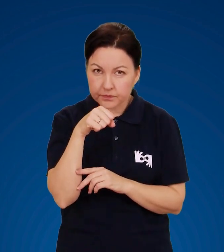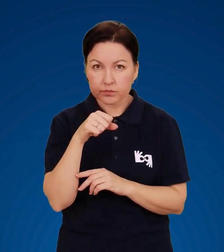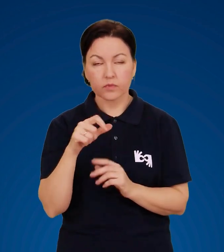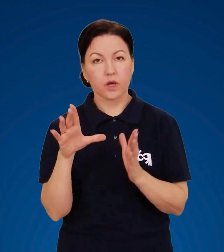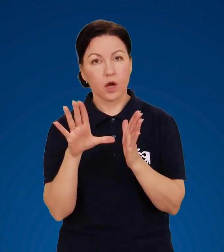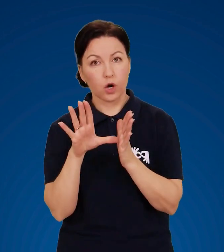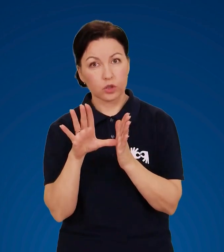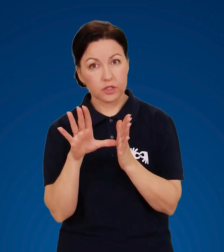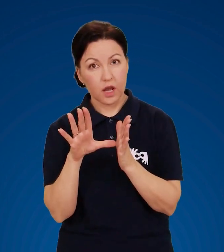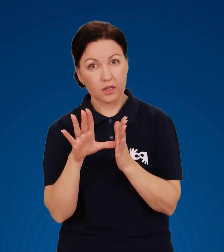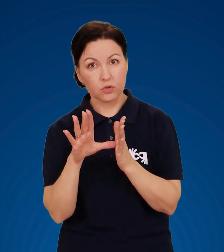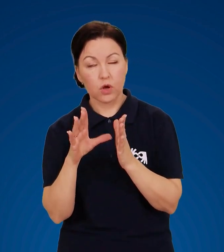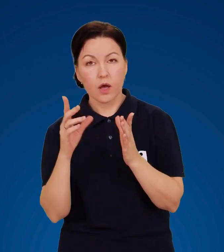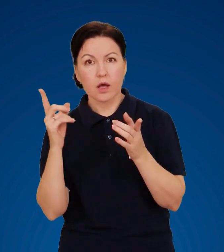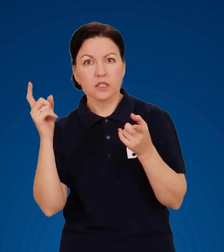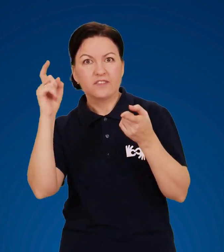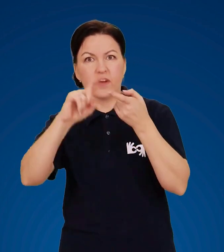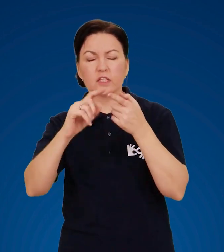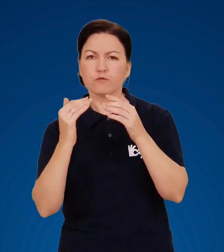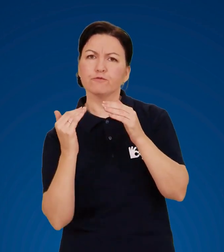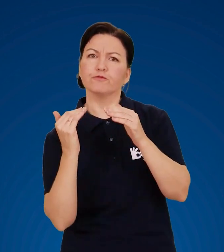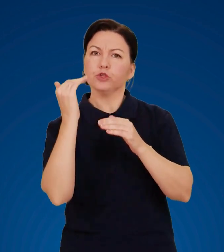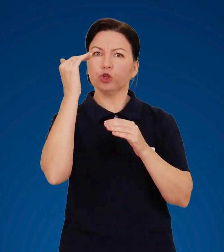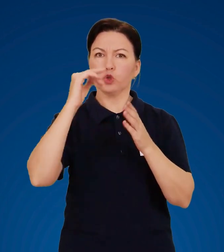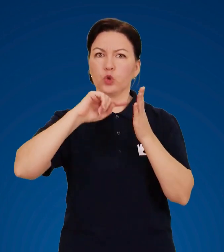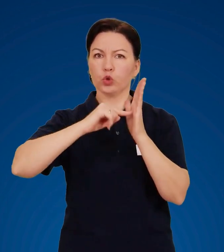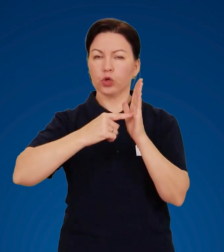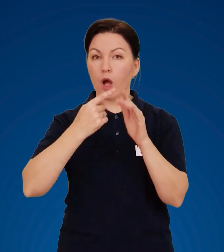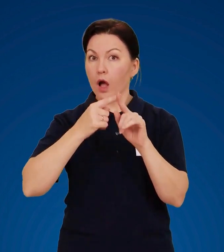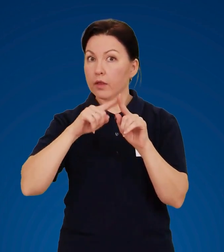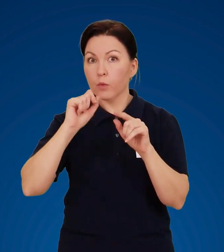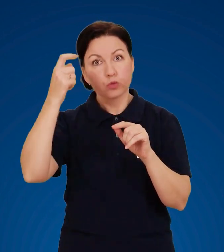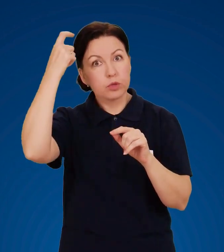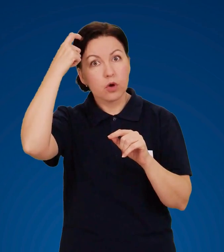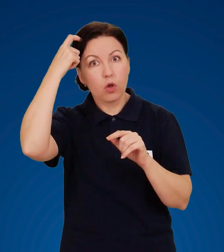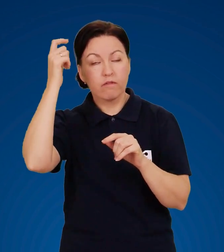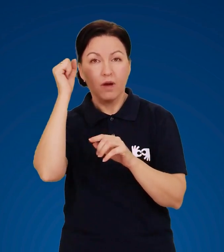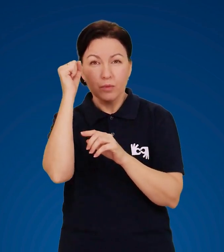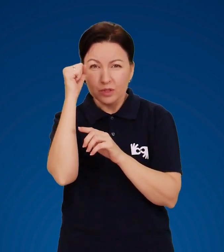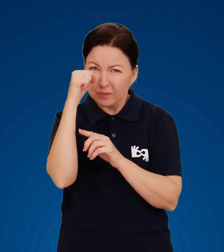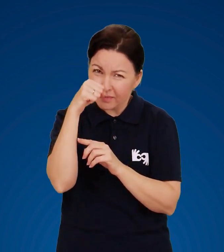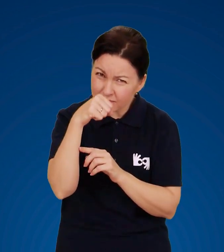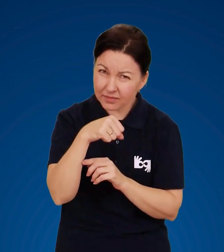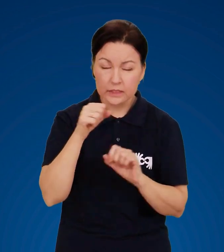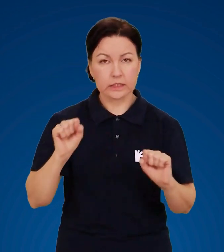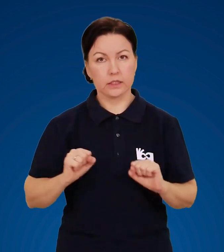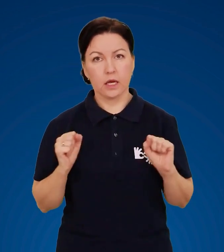Розряди контактують із вищими точками, якою і може бути голова людини.